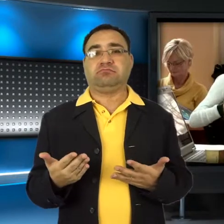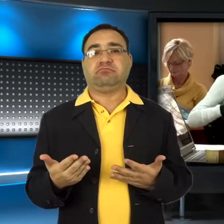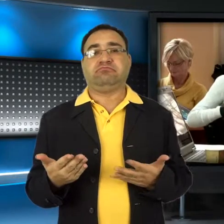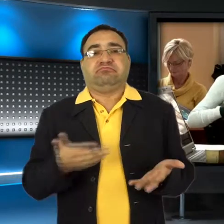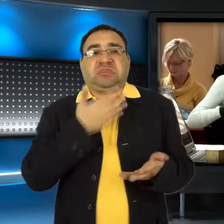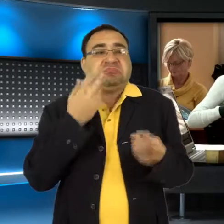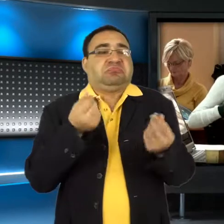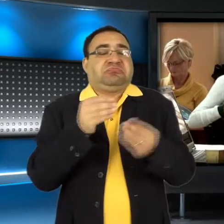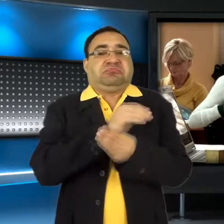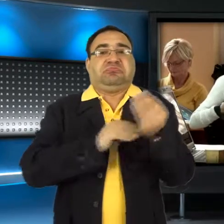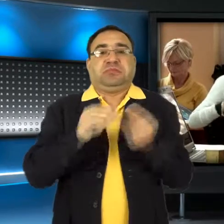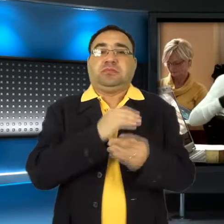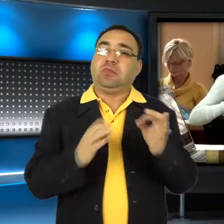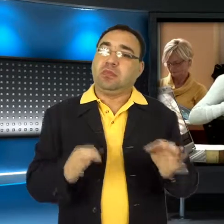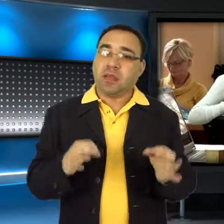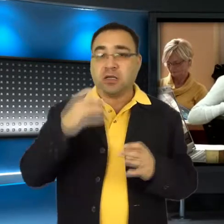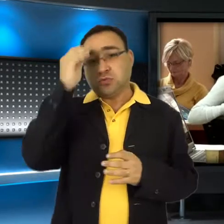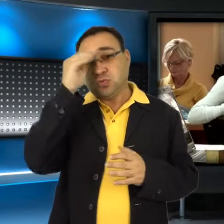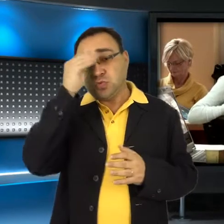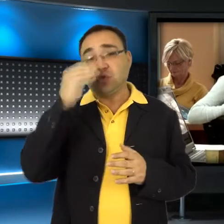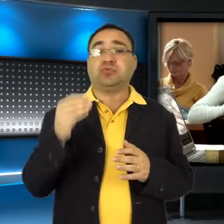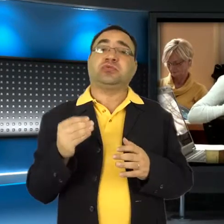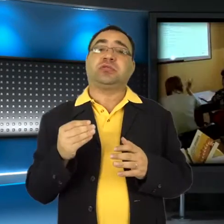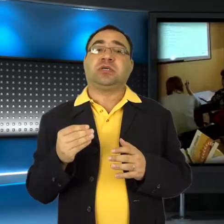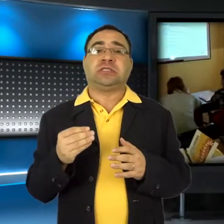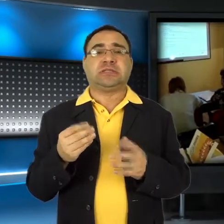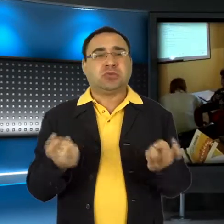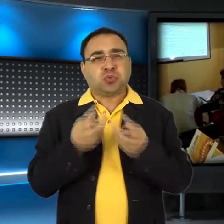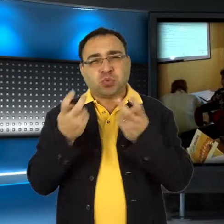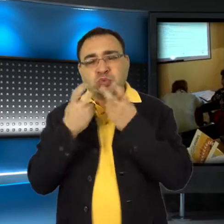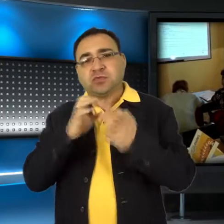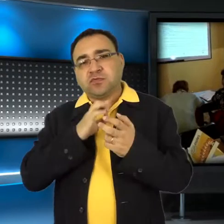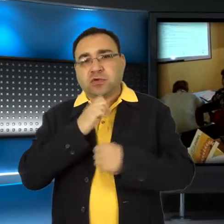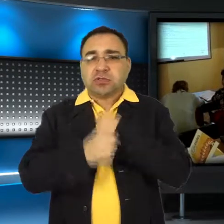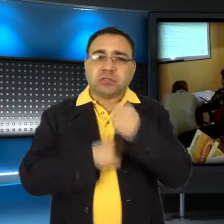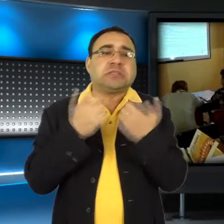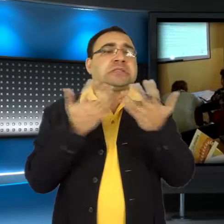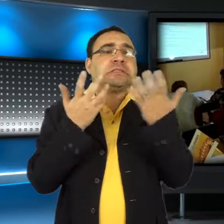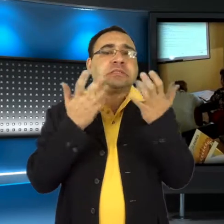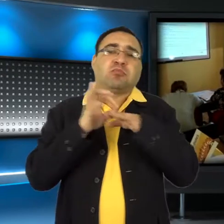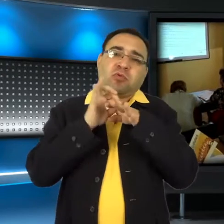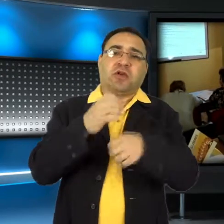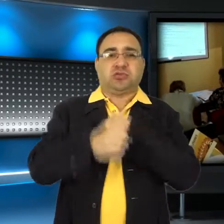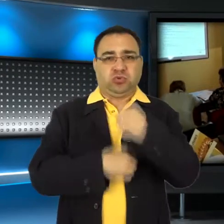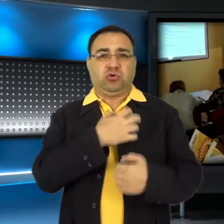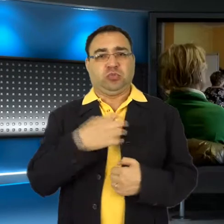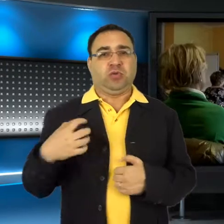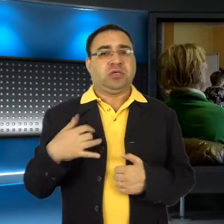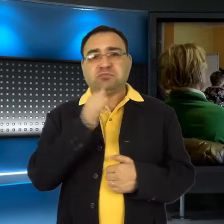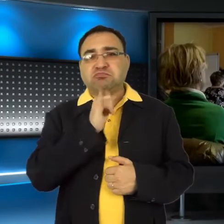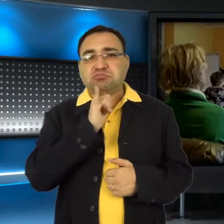organizacji może przestać istnieć. Dlatego teraz uczą się przedsiębiorczości, wyszukując w ramach swoich działań obszarów na